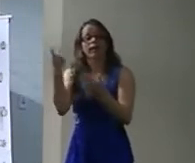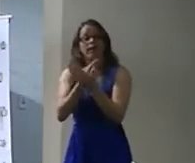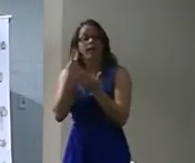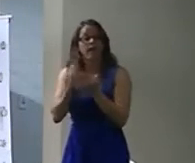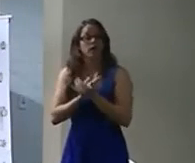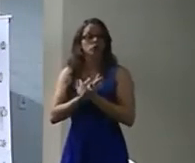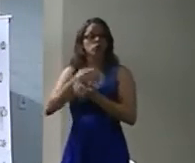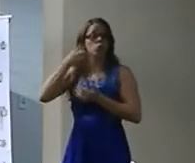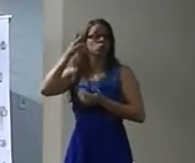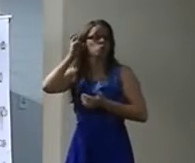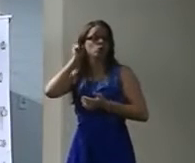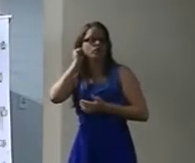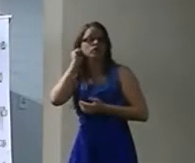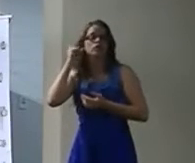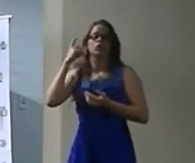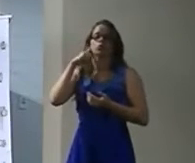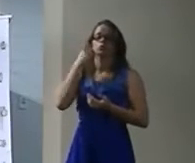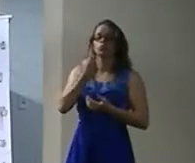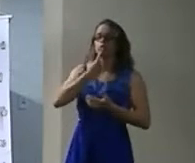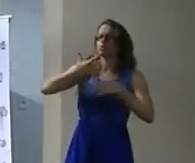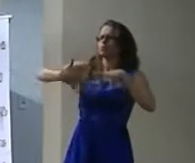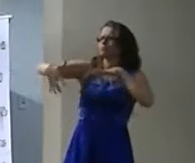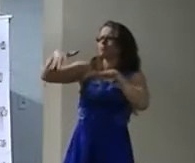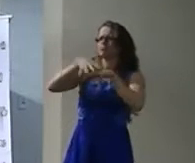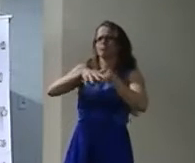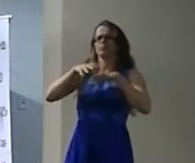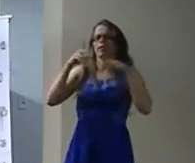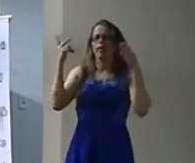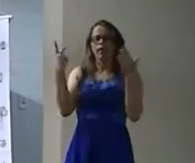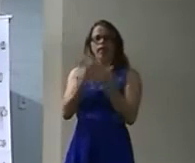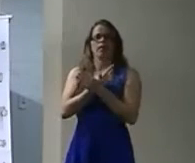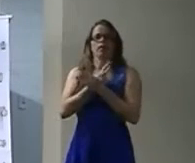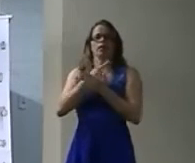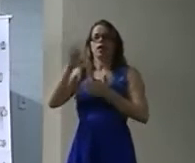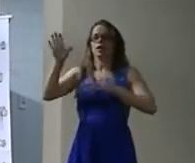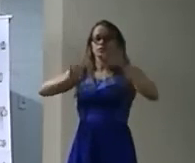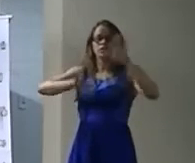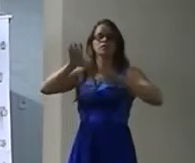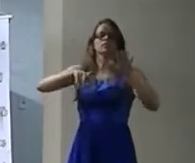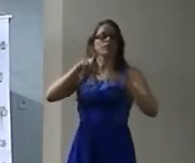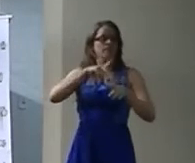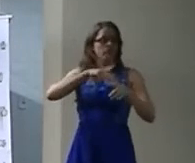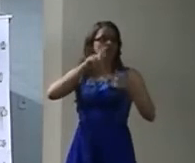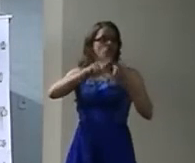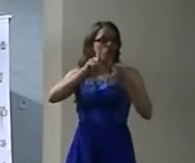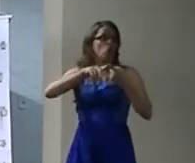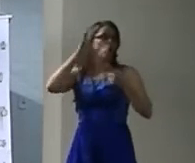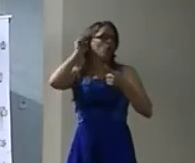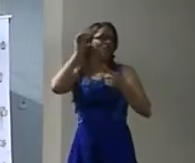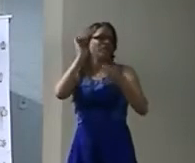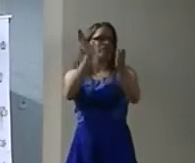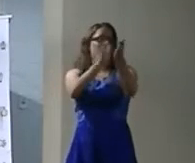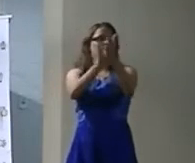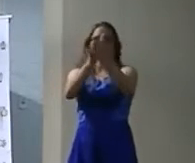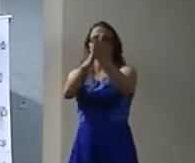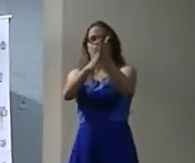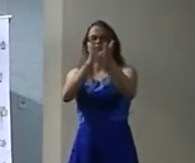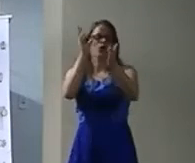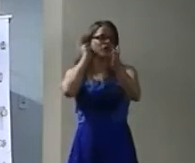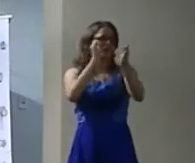Isso é uma violência Mas tem muitos ouvintes Batendo palmas Para dizer que isso aí É uma questão bonita De identidade